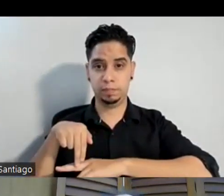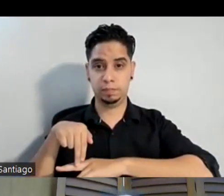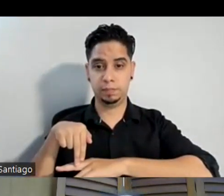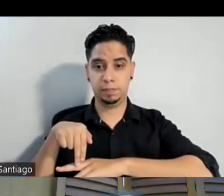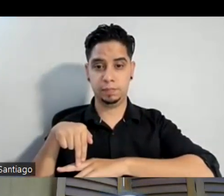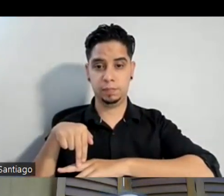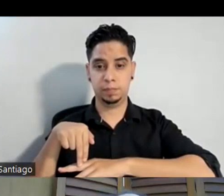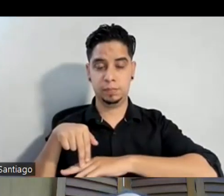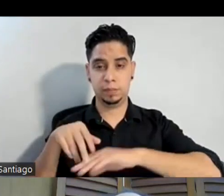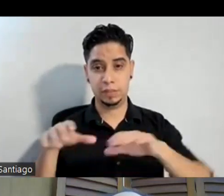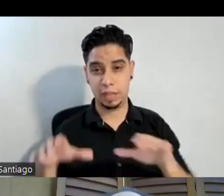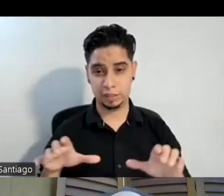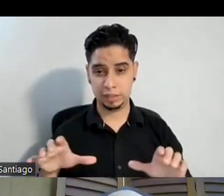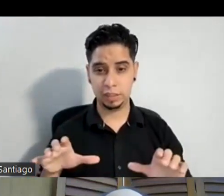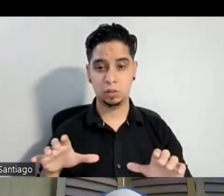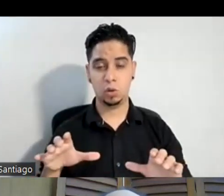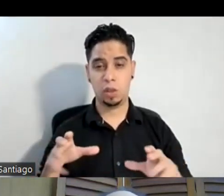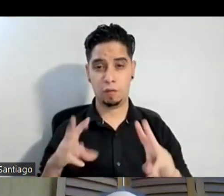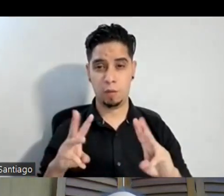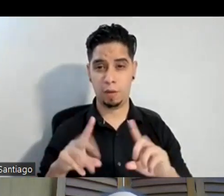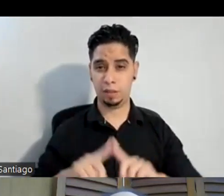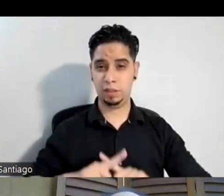género diferente al mío al género con el que me identifico